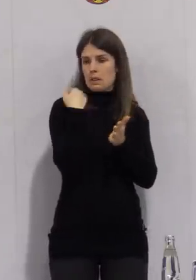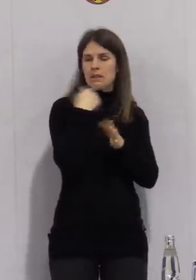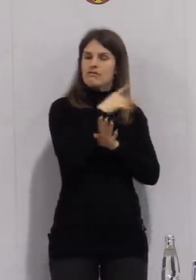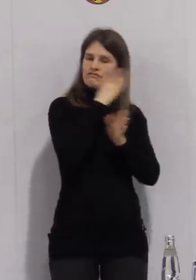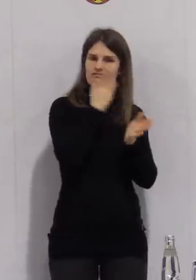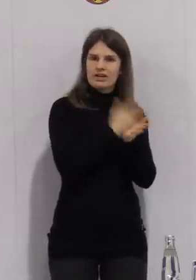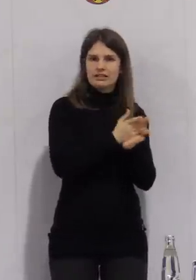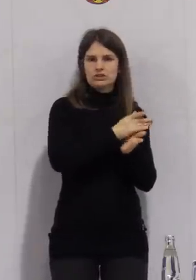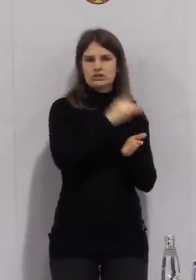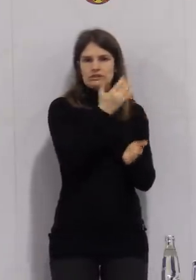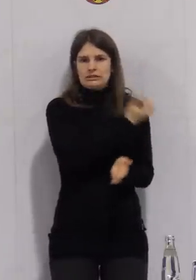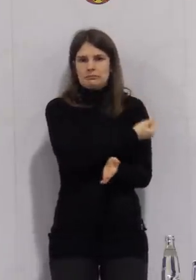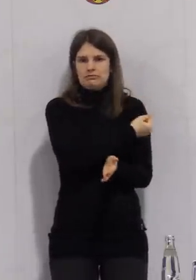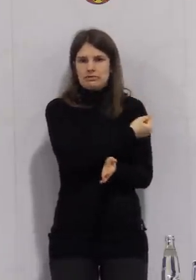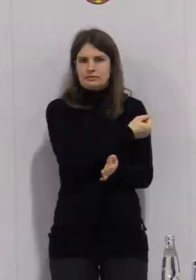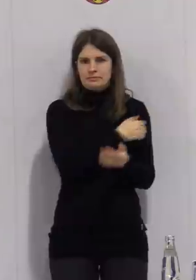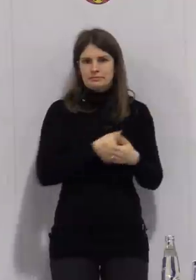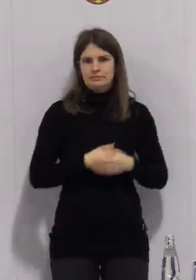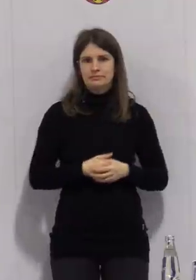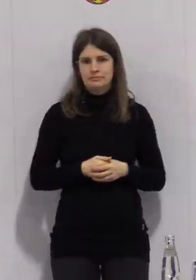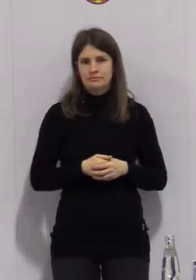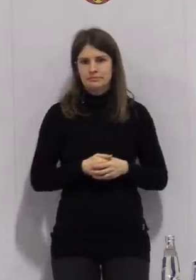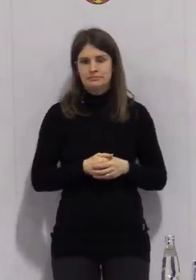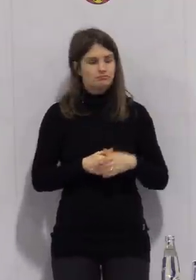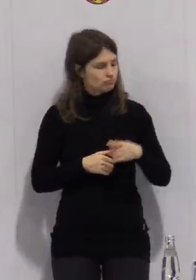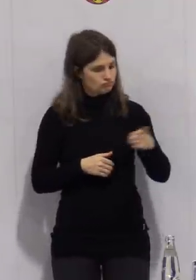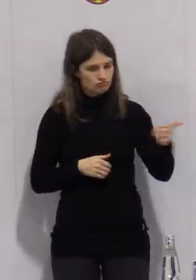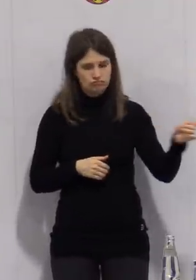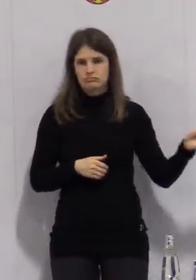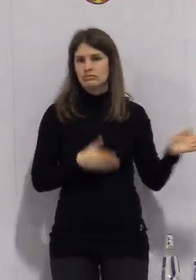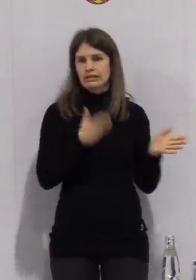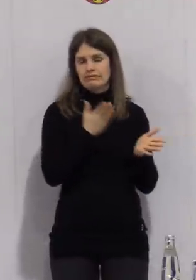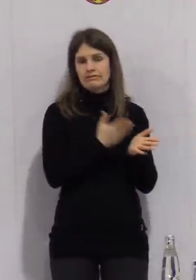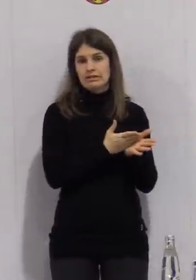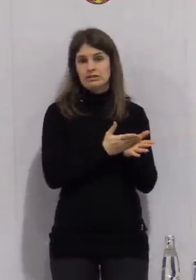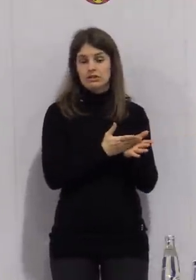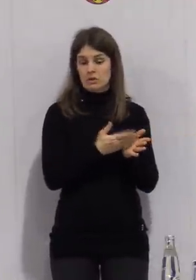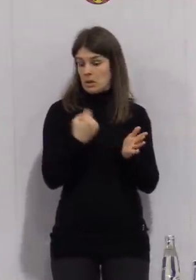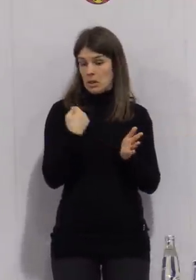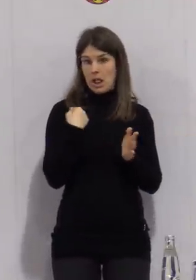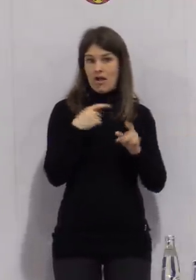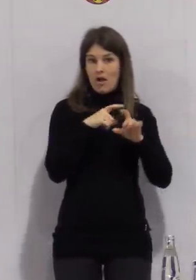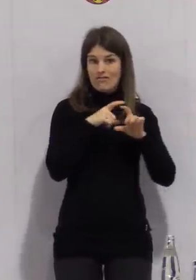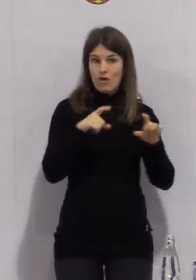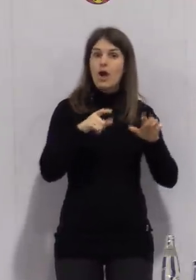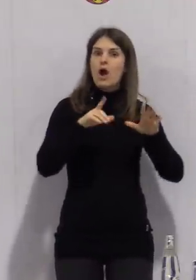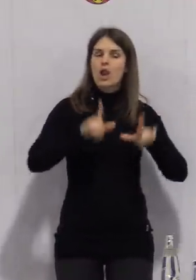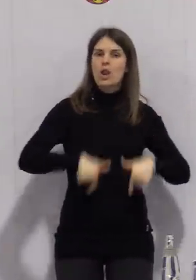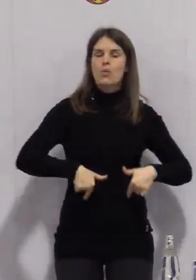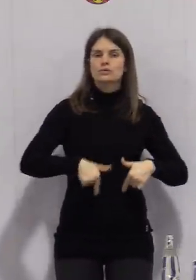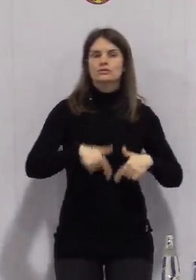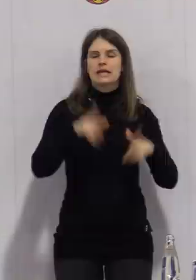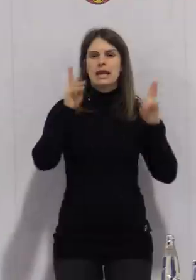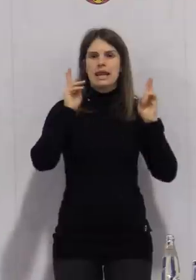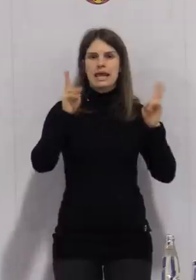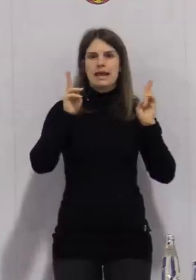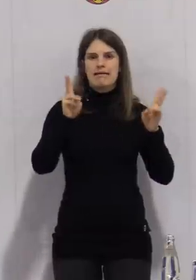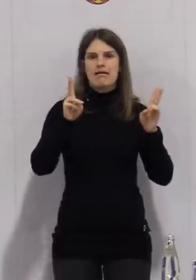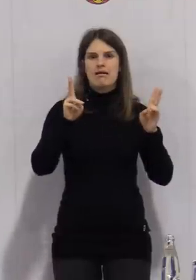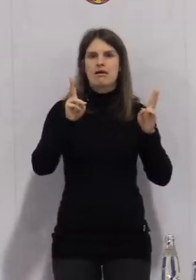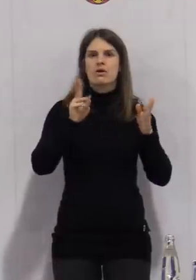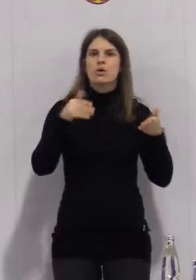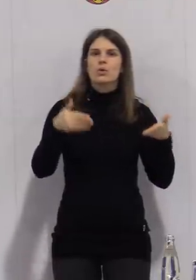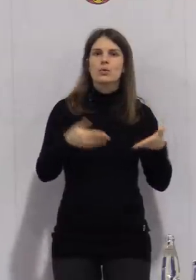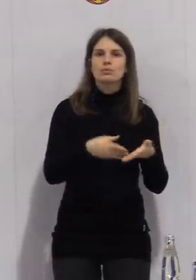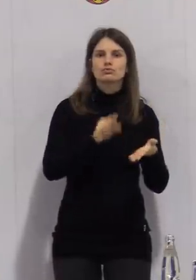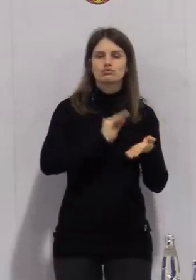seit Beginn dieser Woche haben wir die Lehrerinnen und Lehrer der Grundschulen und Förderschulen